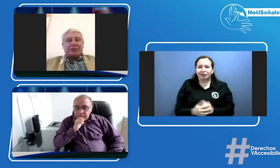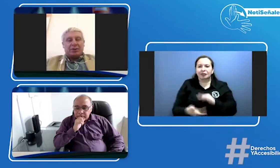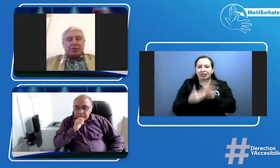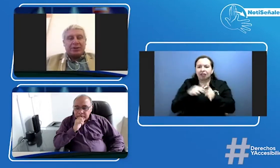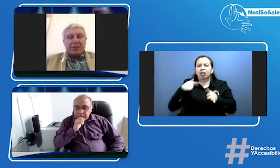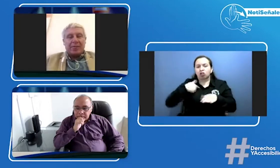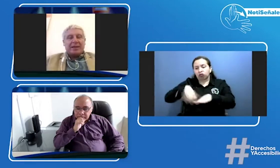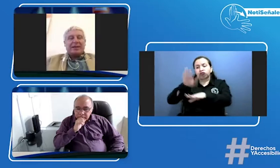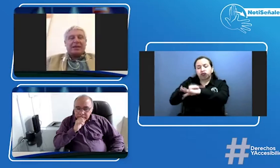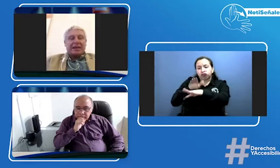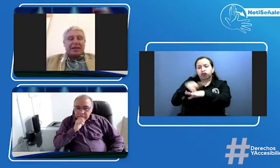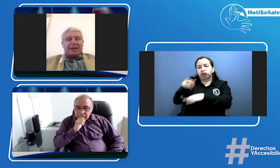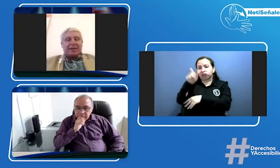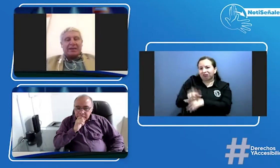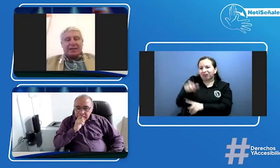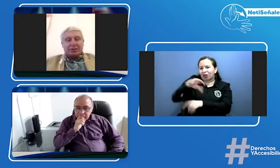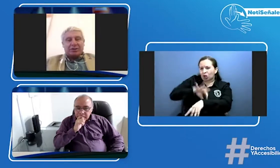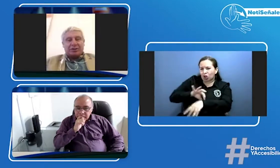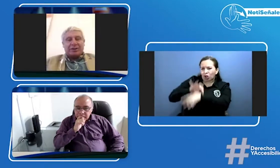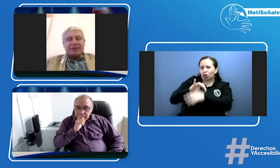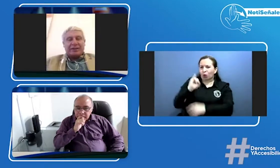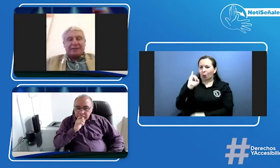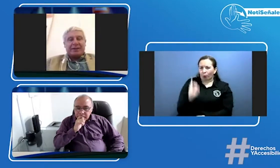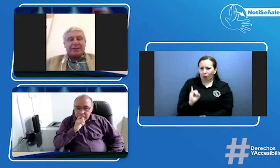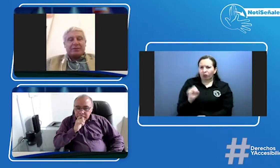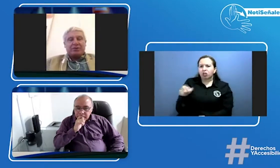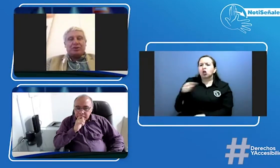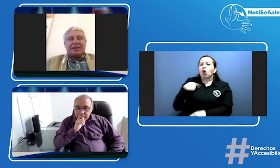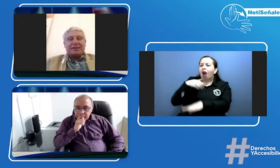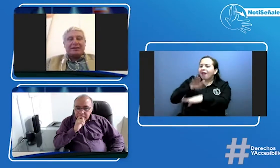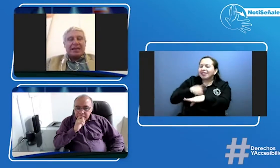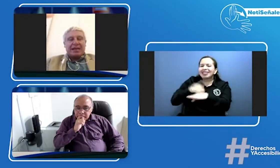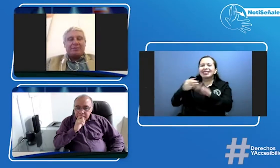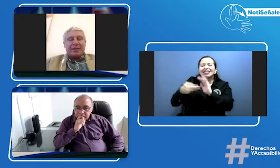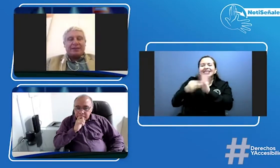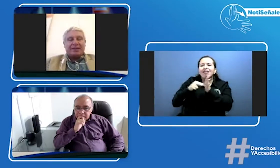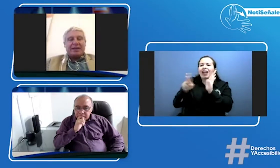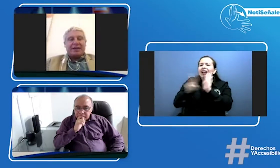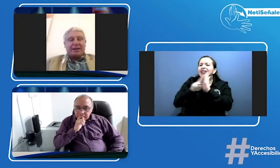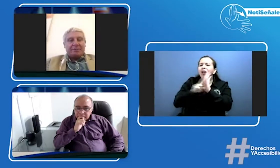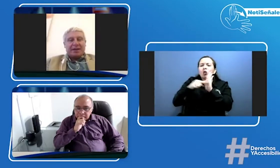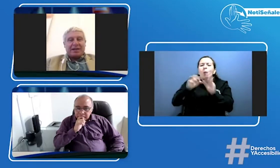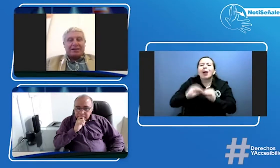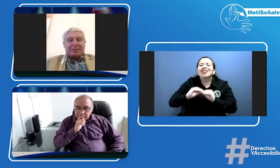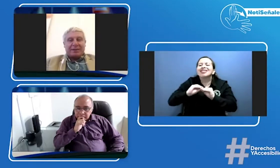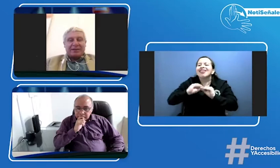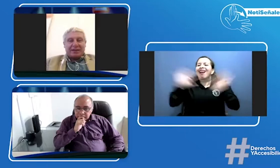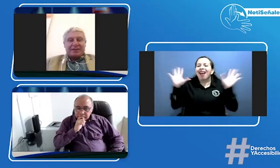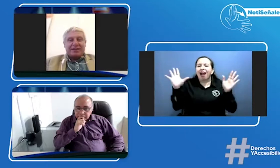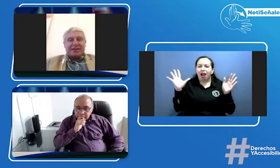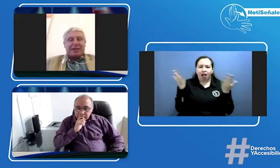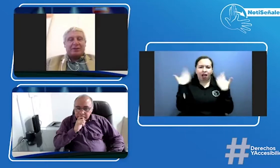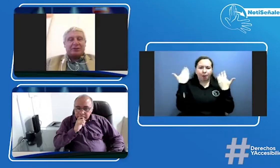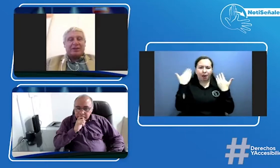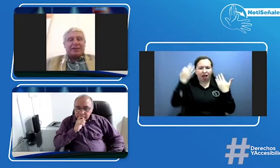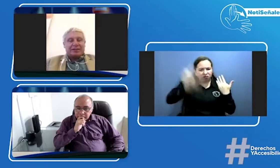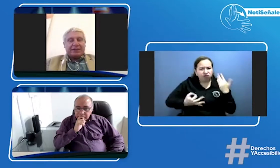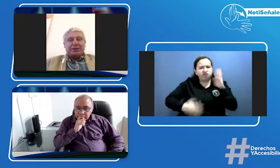Lota de que la resolución debe ser mucho más clara y práctica para que se parametrice en los centros de